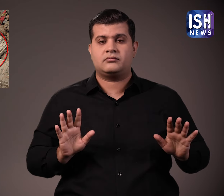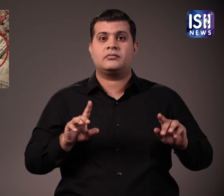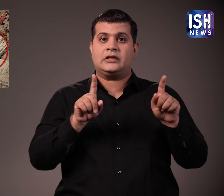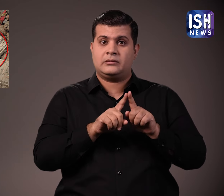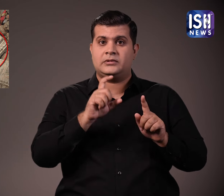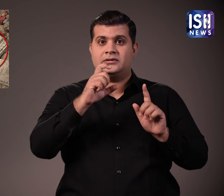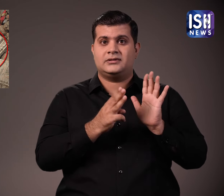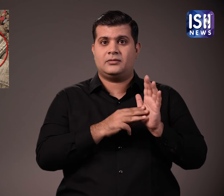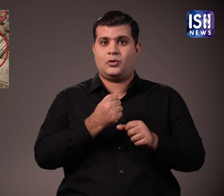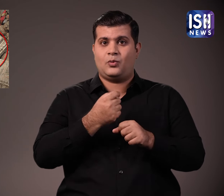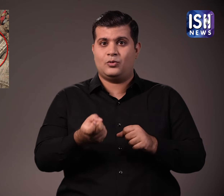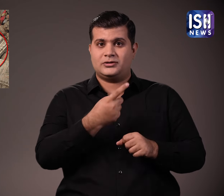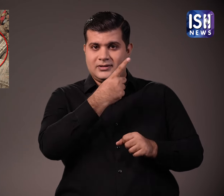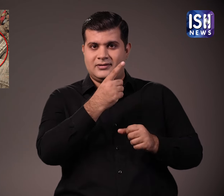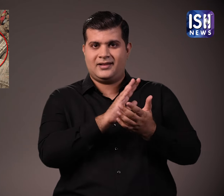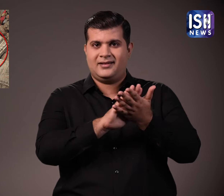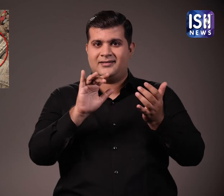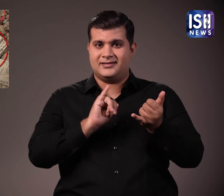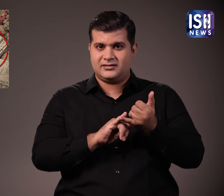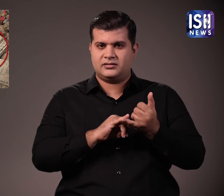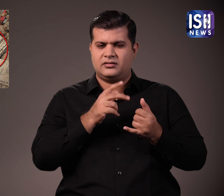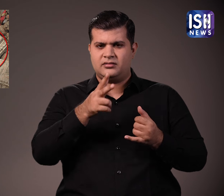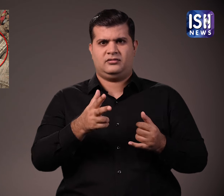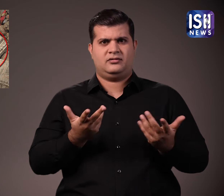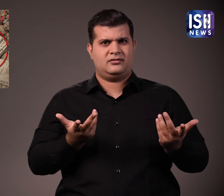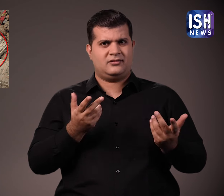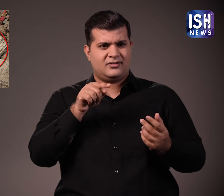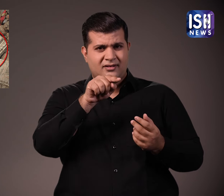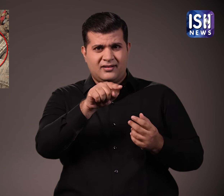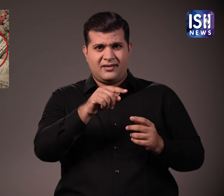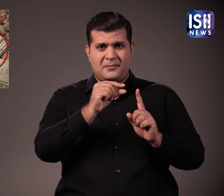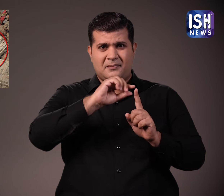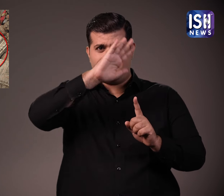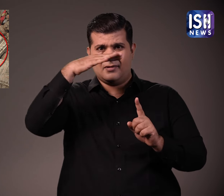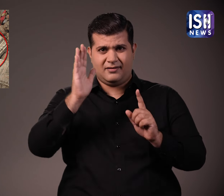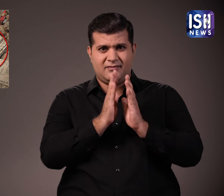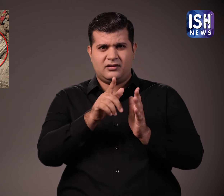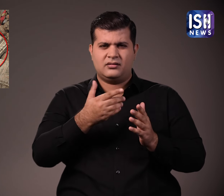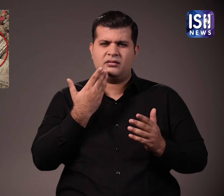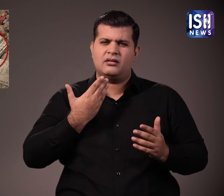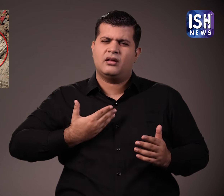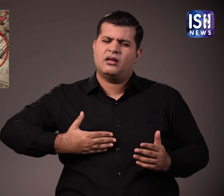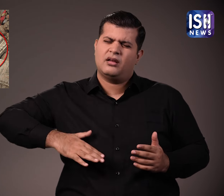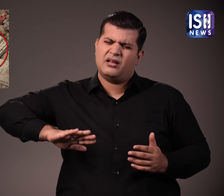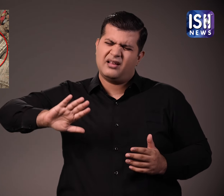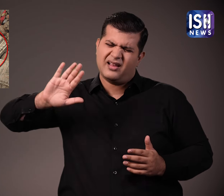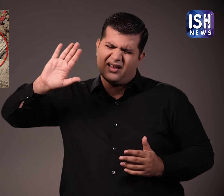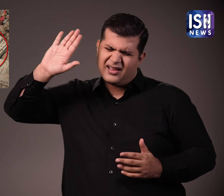गुजरात के मंत्री हर संग भी कहते हैं, पावागड एक एतिहासिक गुमी है और हजारों वर्सों से मौजुद है.